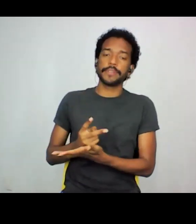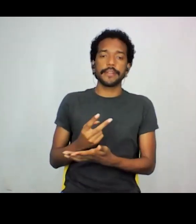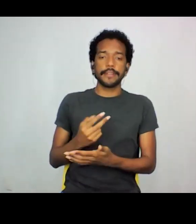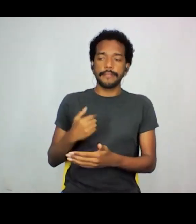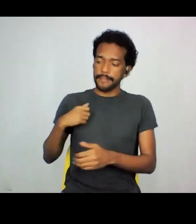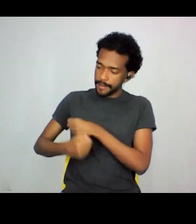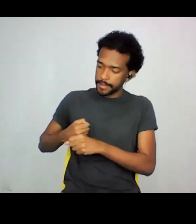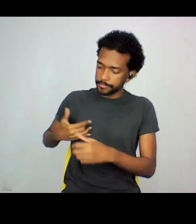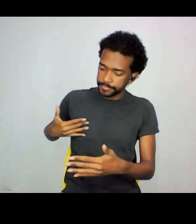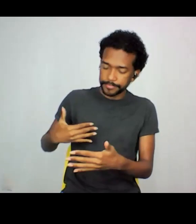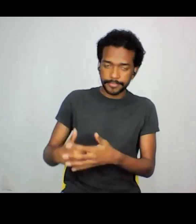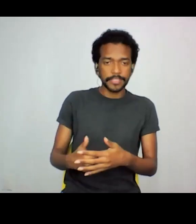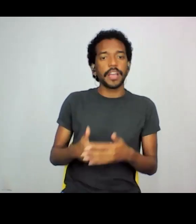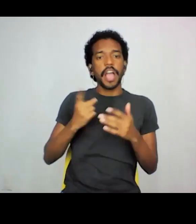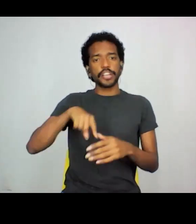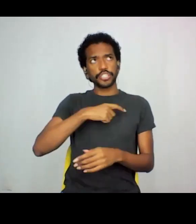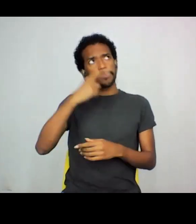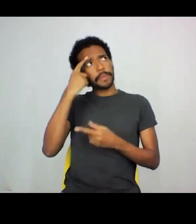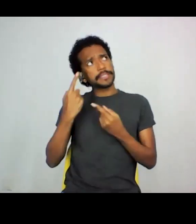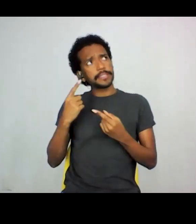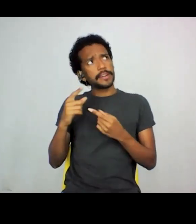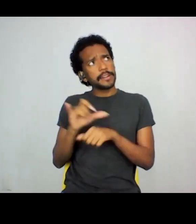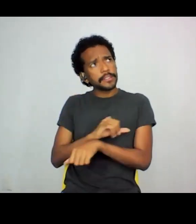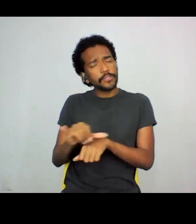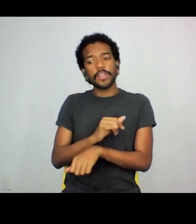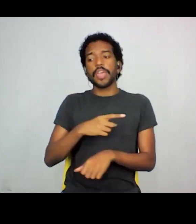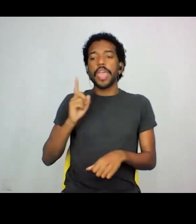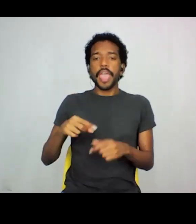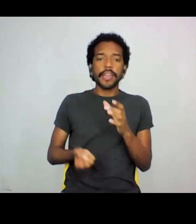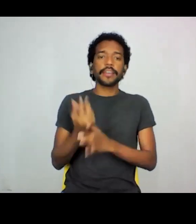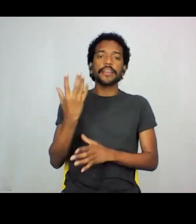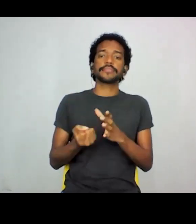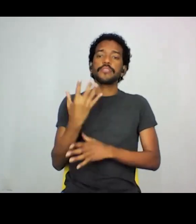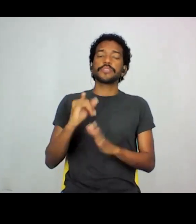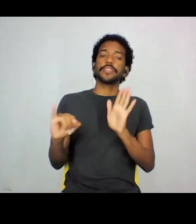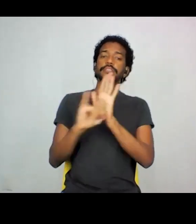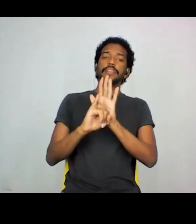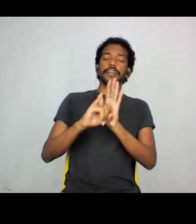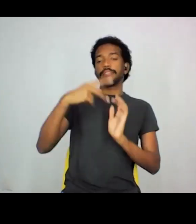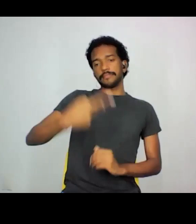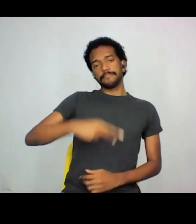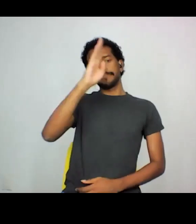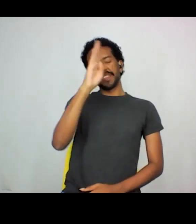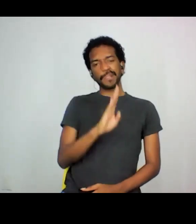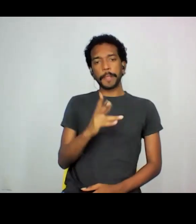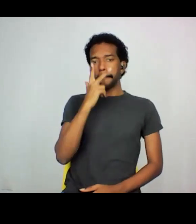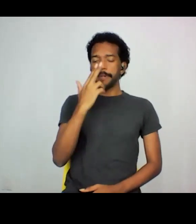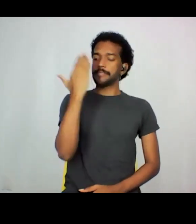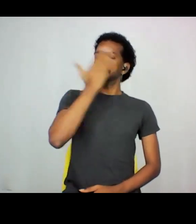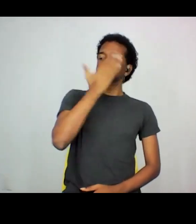tensionando, a própria construção identitária do ser brasileiro que invisibiliza,